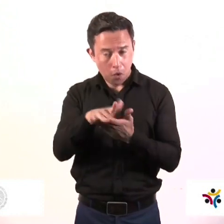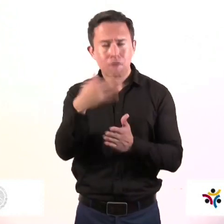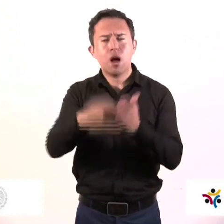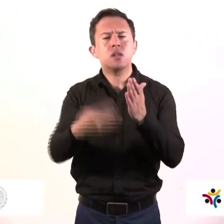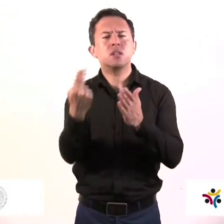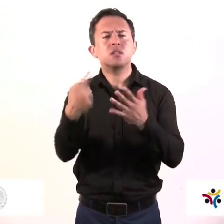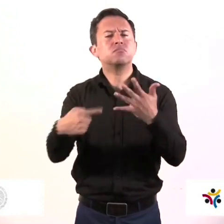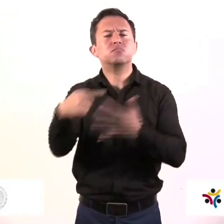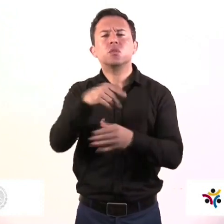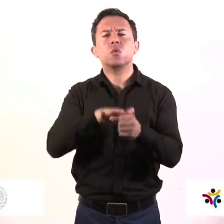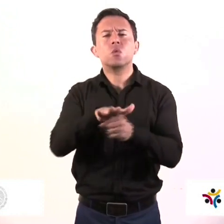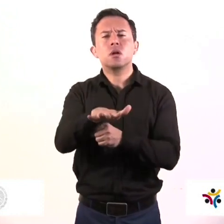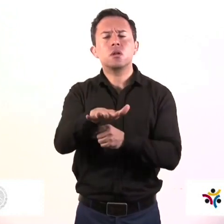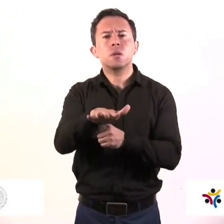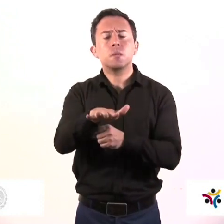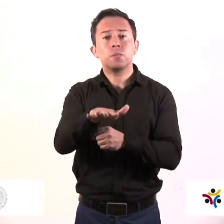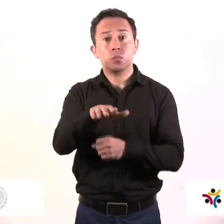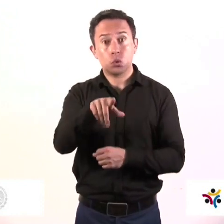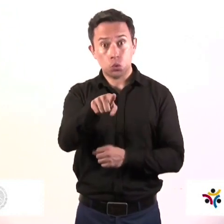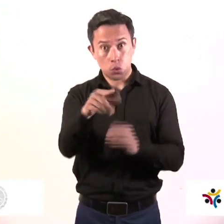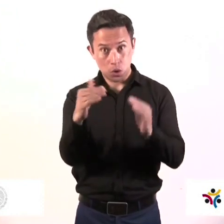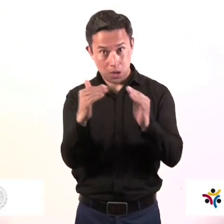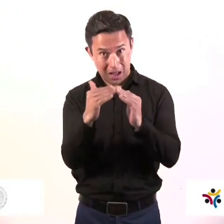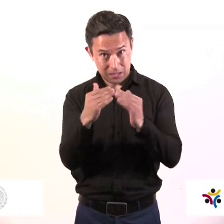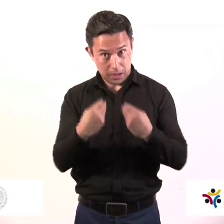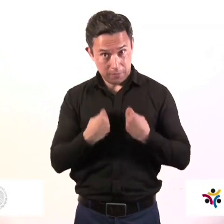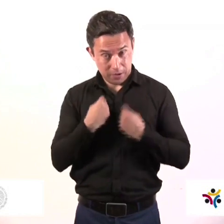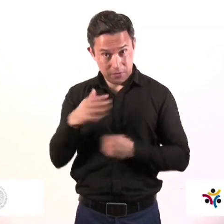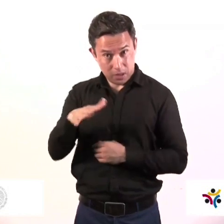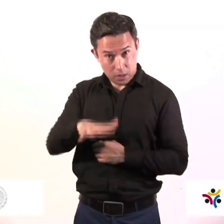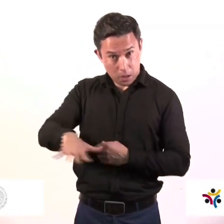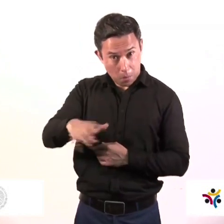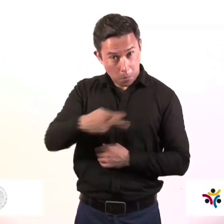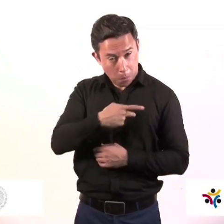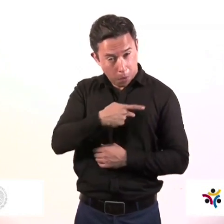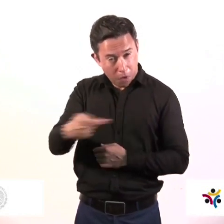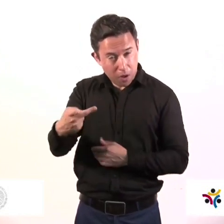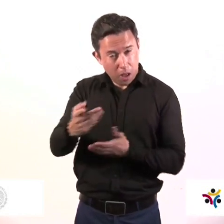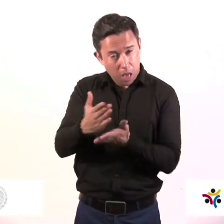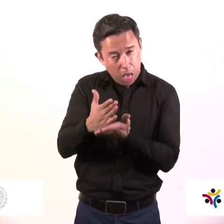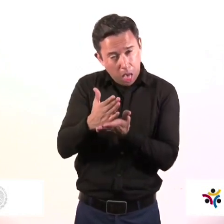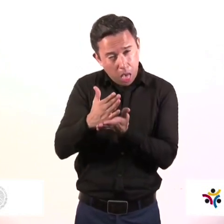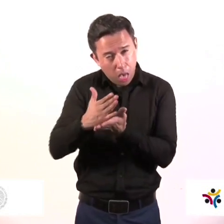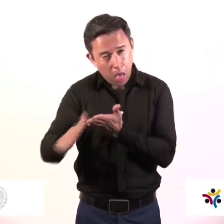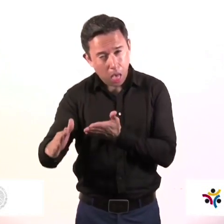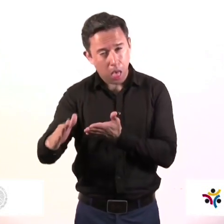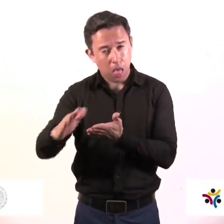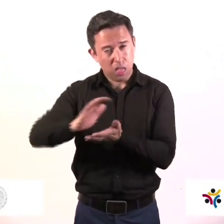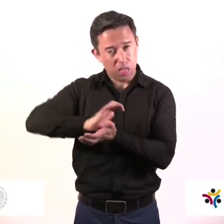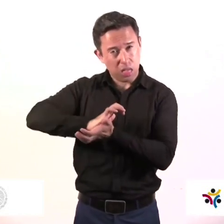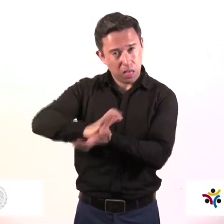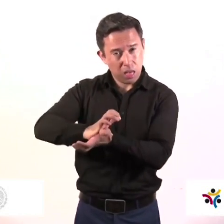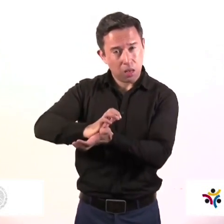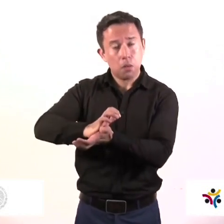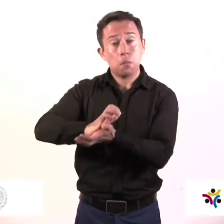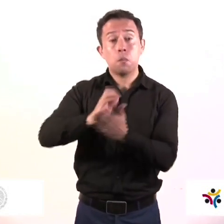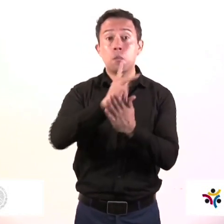Interior del País, Lada Sin Costo, 01-800-500-5050. Ciudad de México,